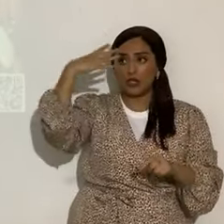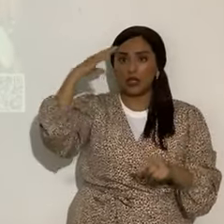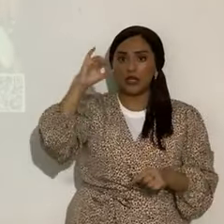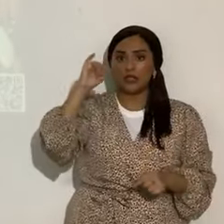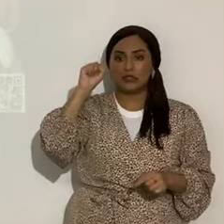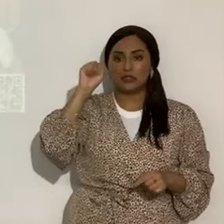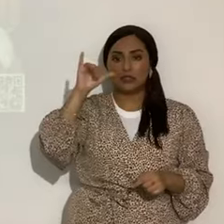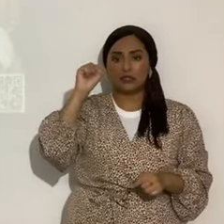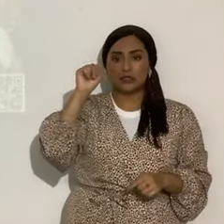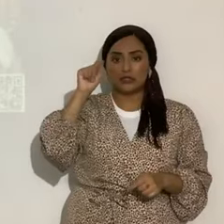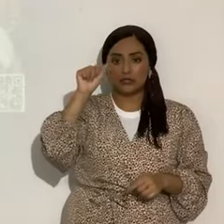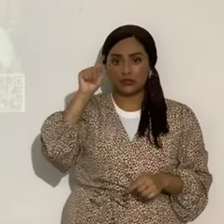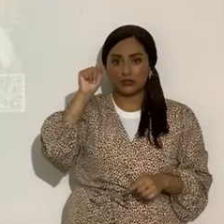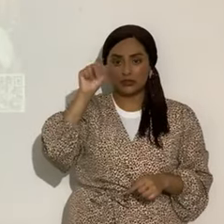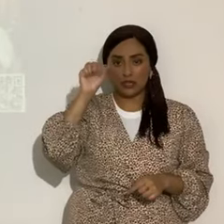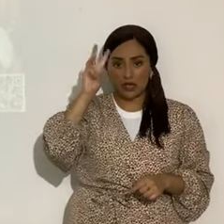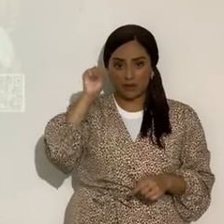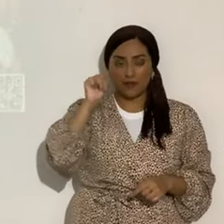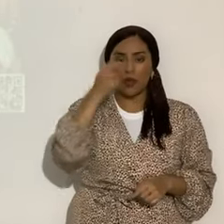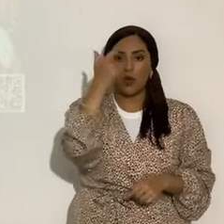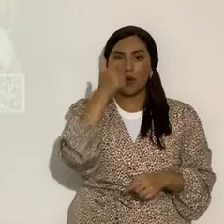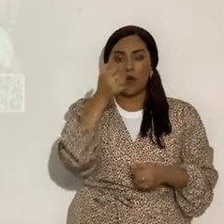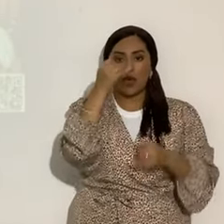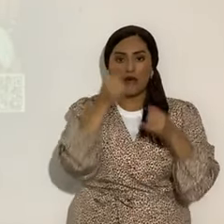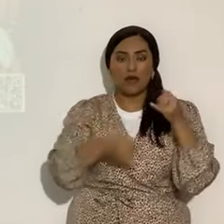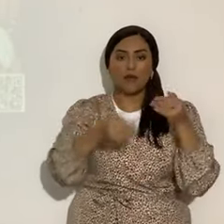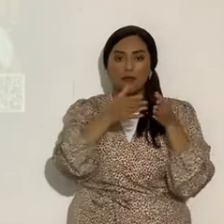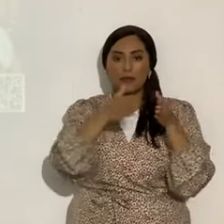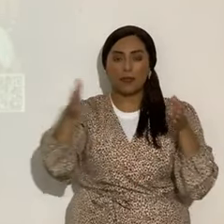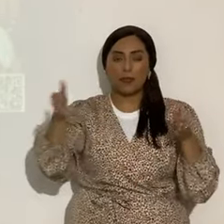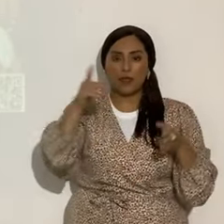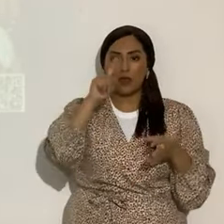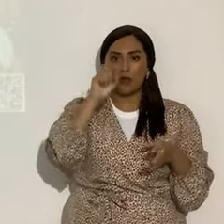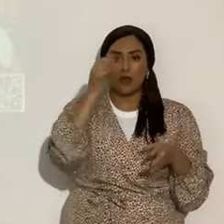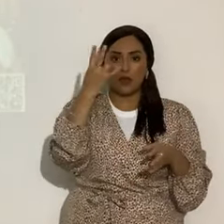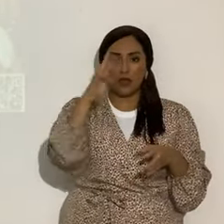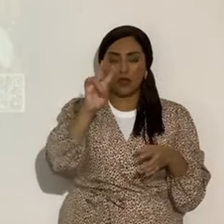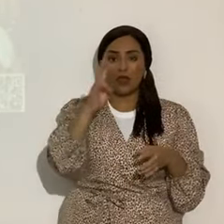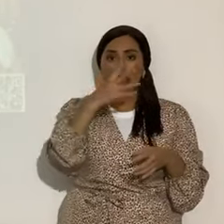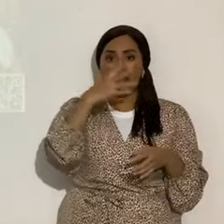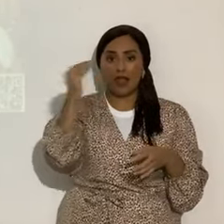Anoten también ver recta final 117 y recta final 140.